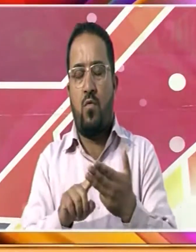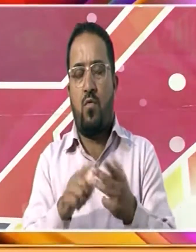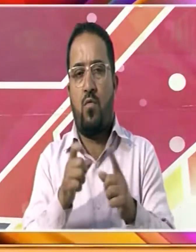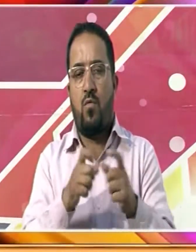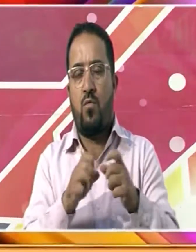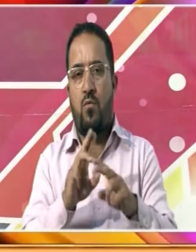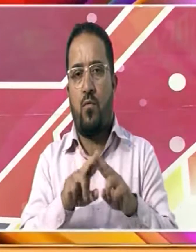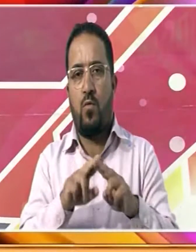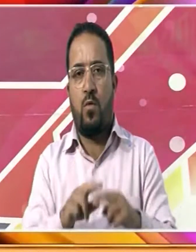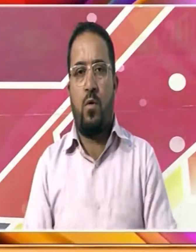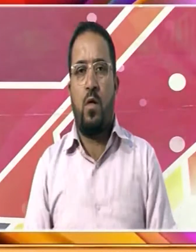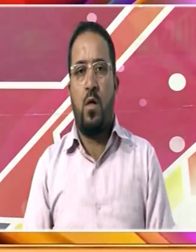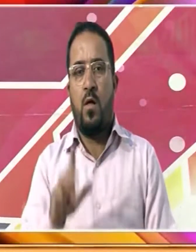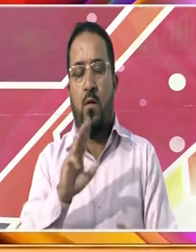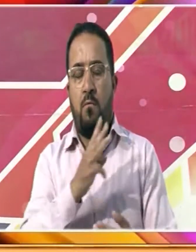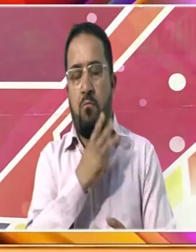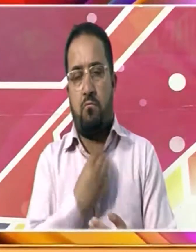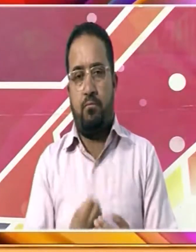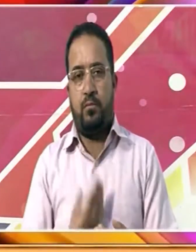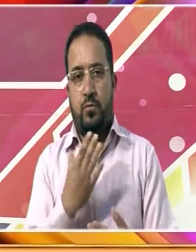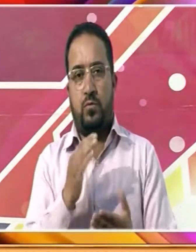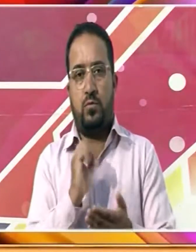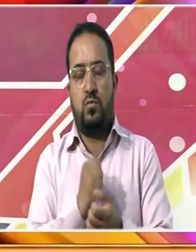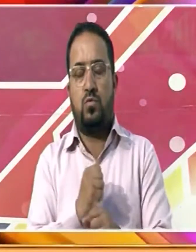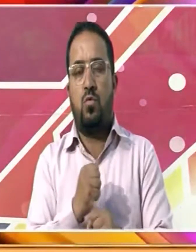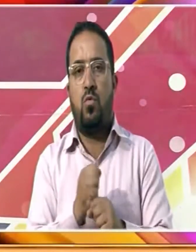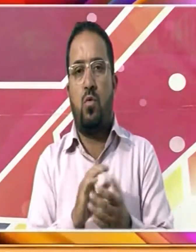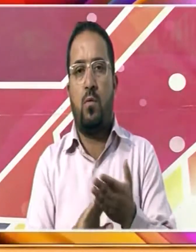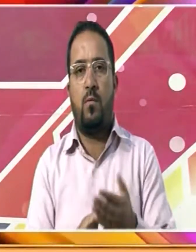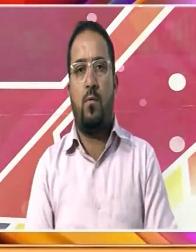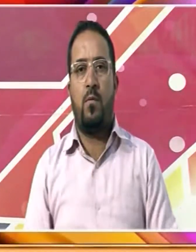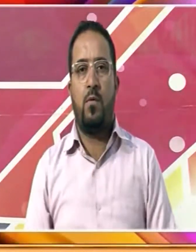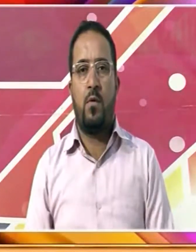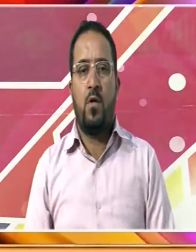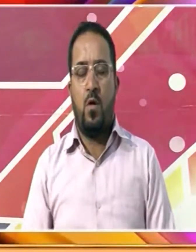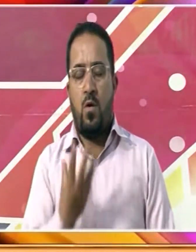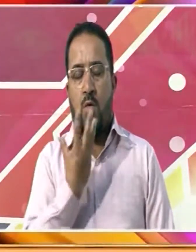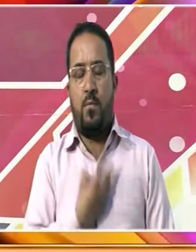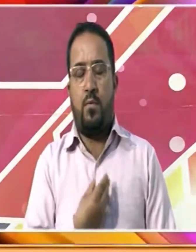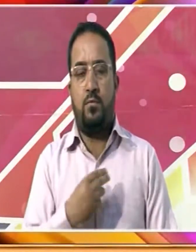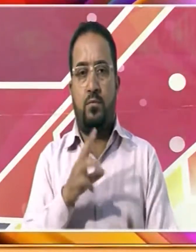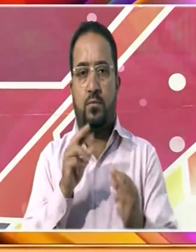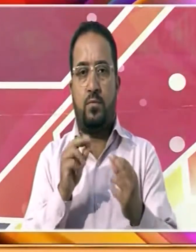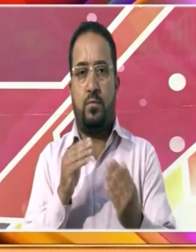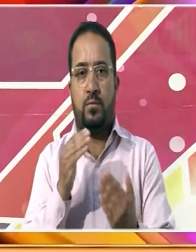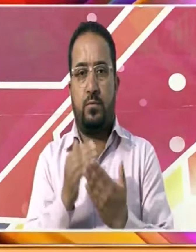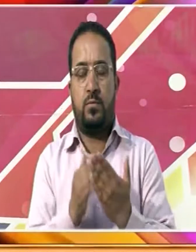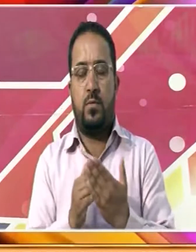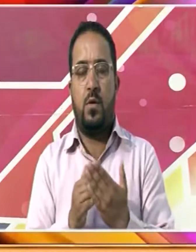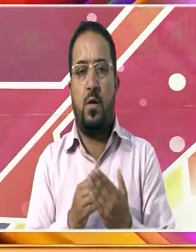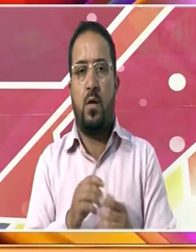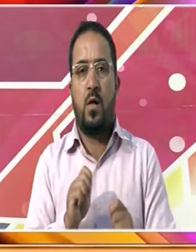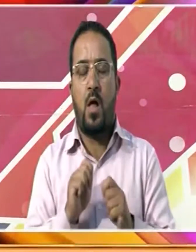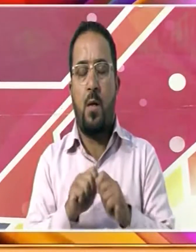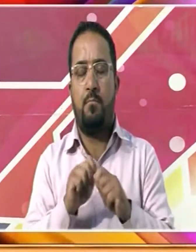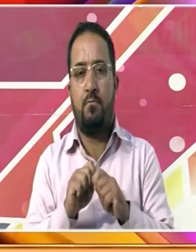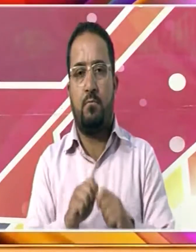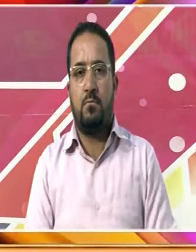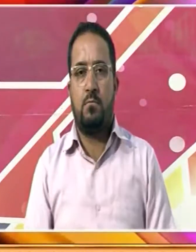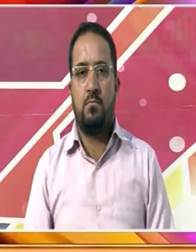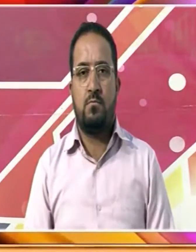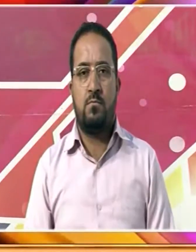منوج سنہ نے کہا کہ حفاظتی عملہ سبر و تحمل اور منصفانہ طریقے سے